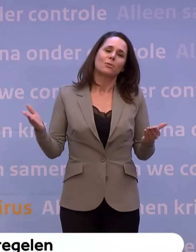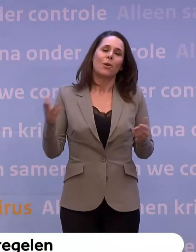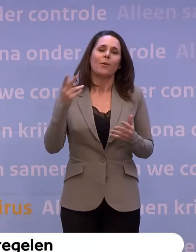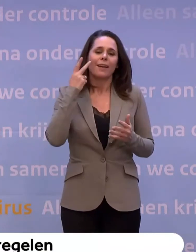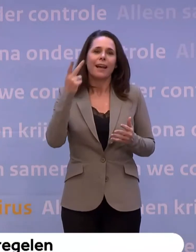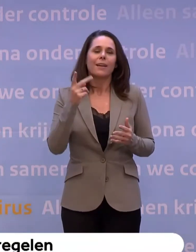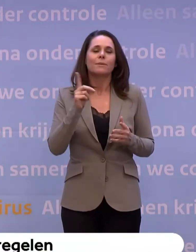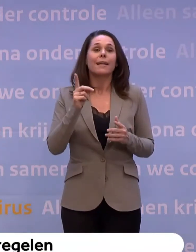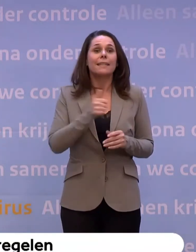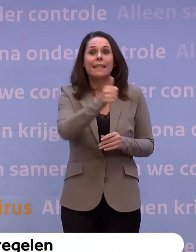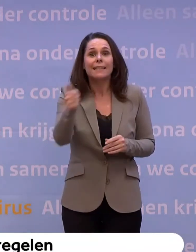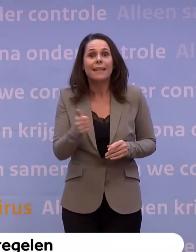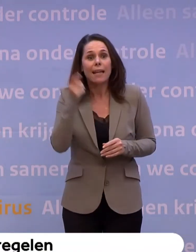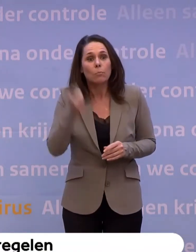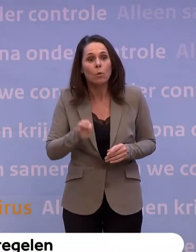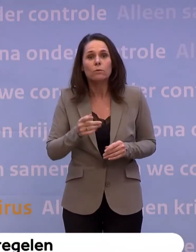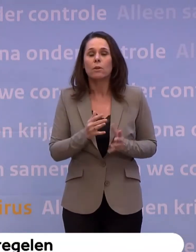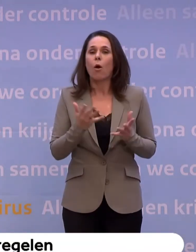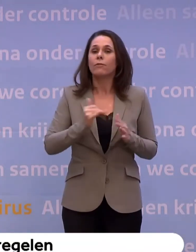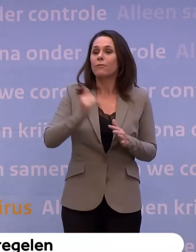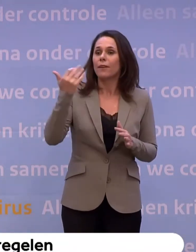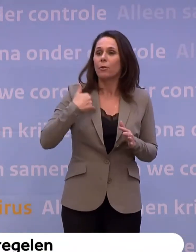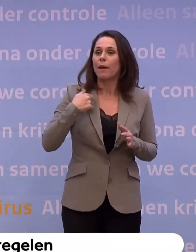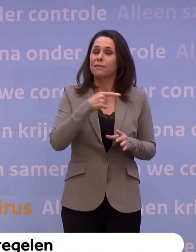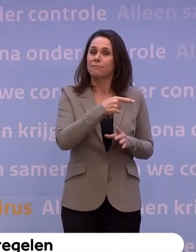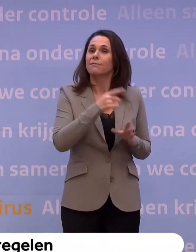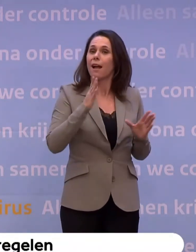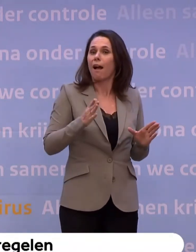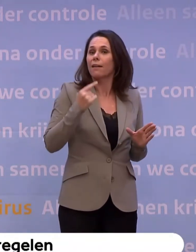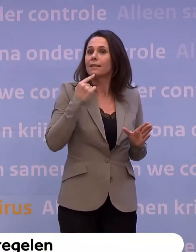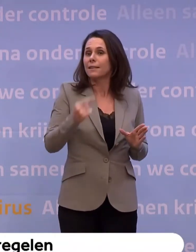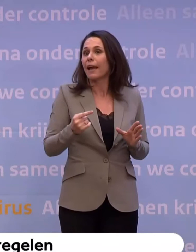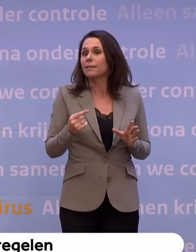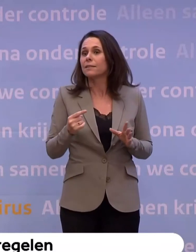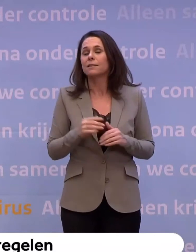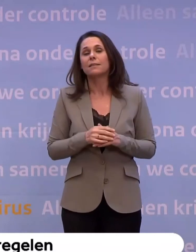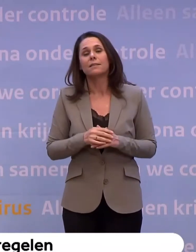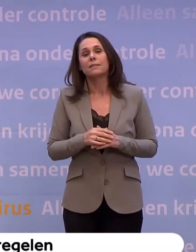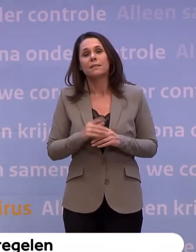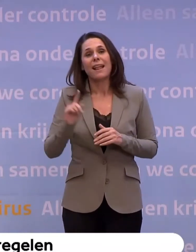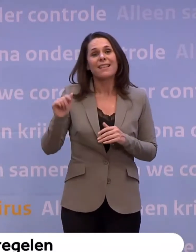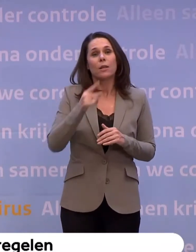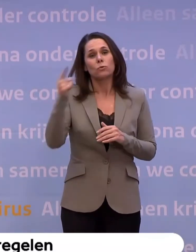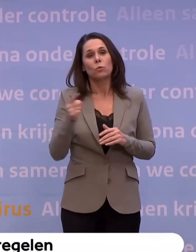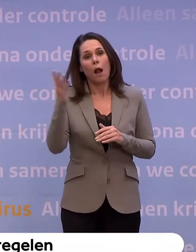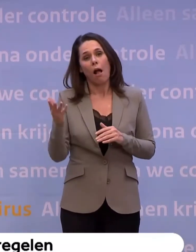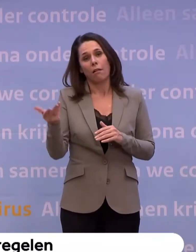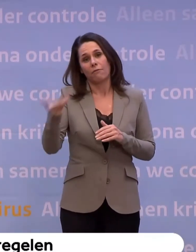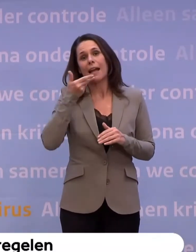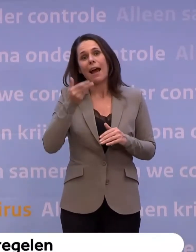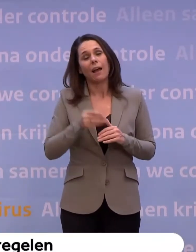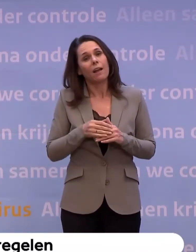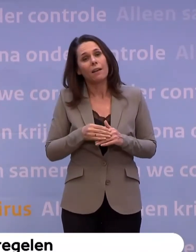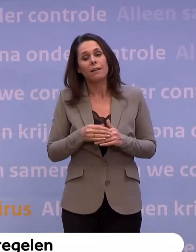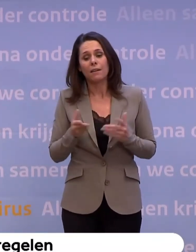Moet je het iedereen verplichten... ...of moeten heel veel mensen doen? Dat zei Hugo de Jong net op de vraag die gesteld werd door Nieuwsuur. Ga je het verplichten? Of